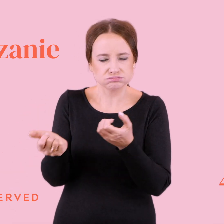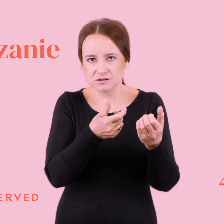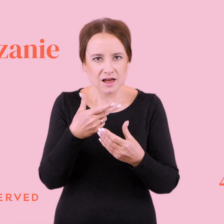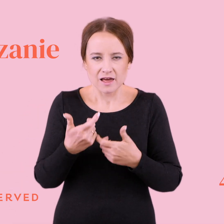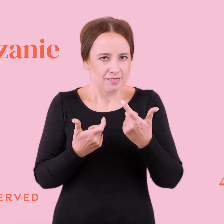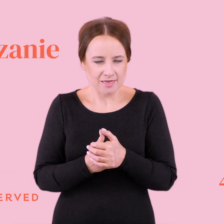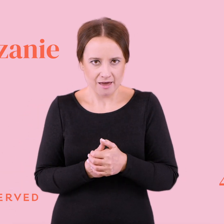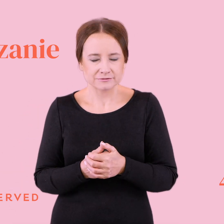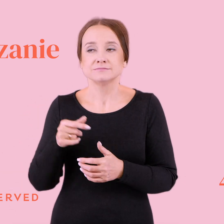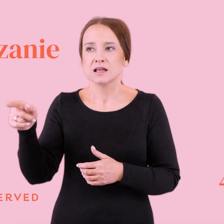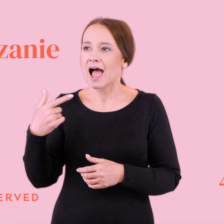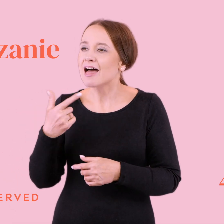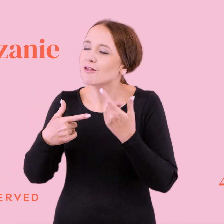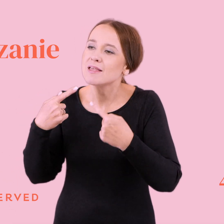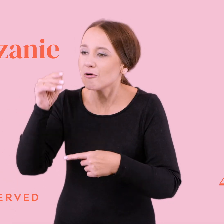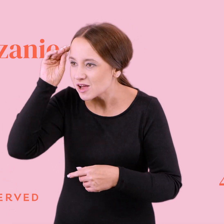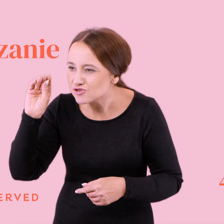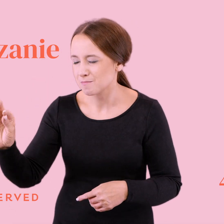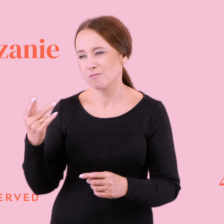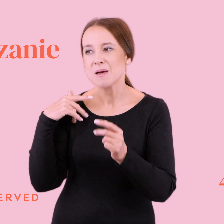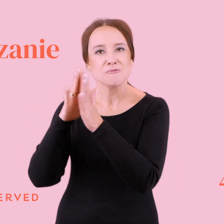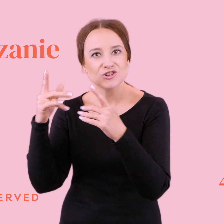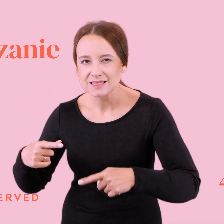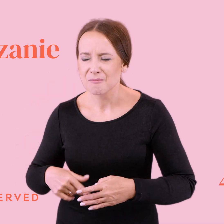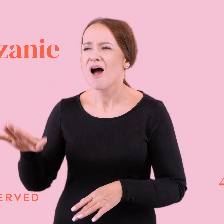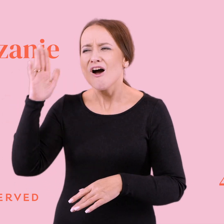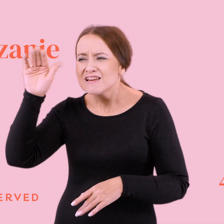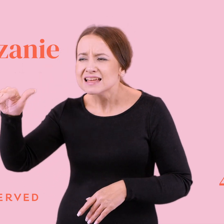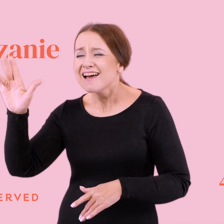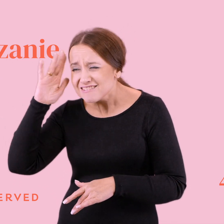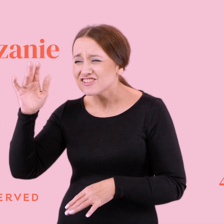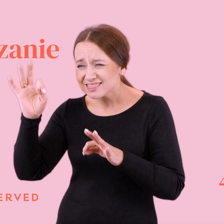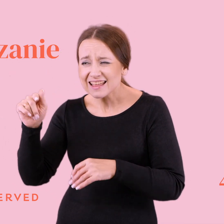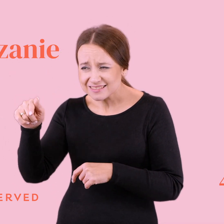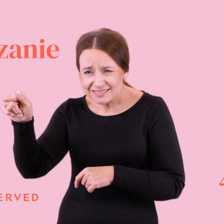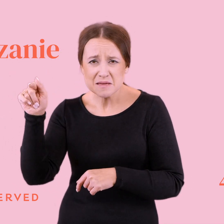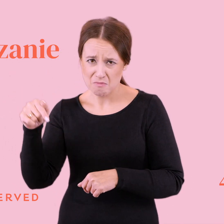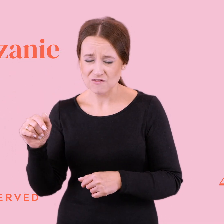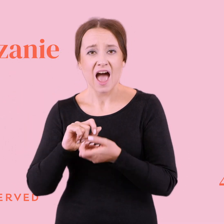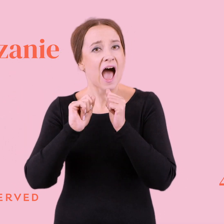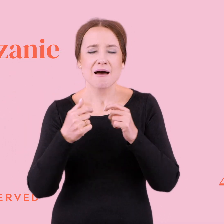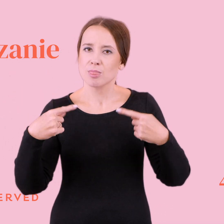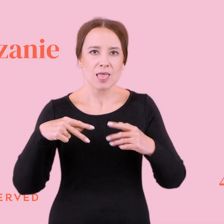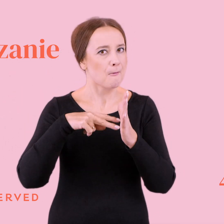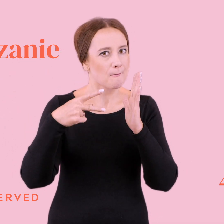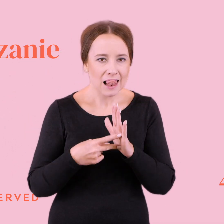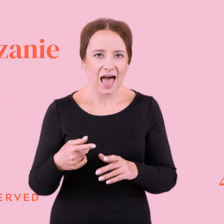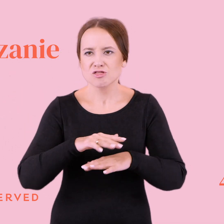przypominał jej o tym, on jej nie prosił, że o, wiesz co, chyba teraz jest twoja kolej. Ani nie ustali jej na przykład grafiku, nie usiedli przy stole, po